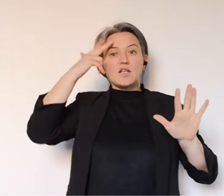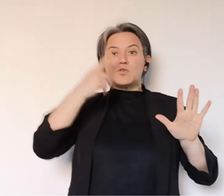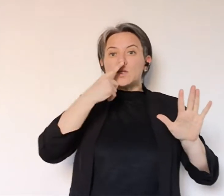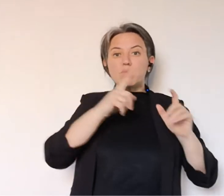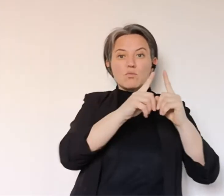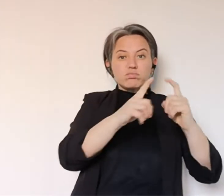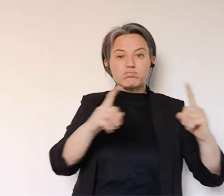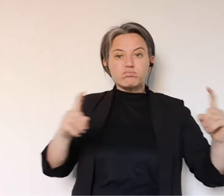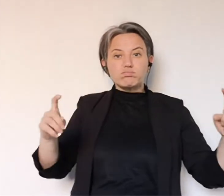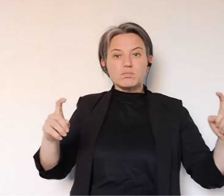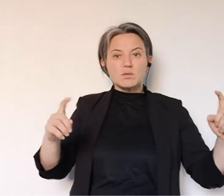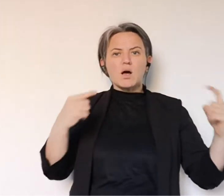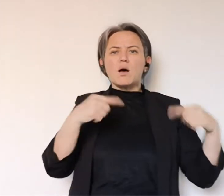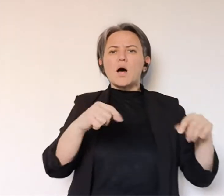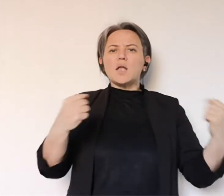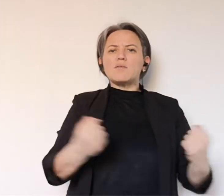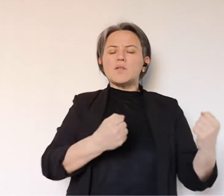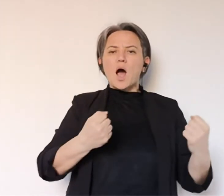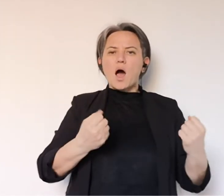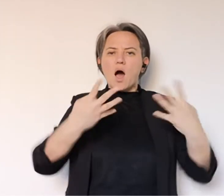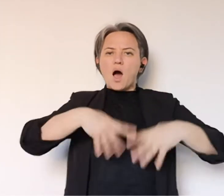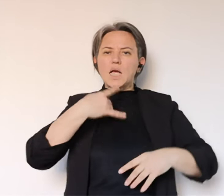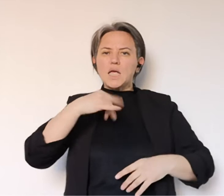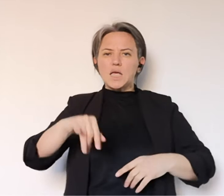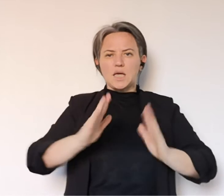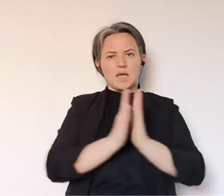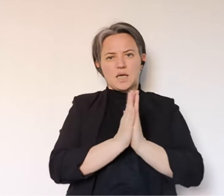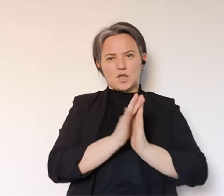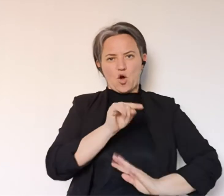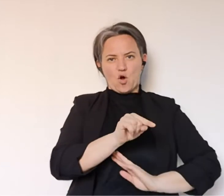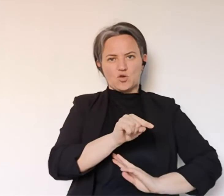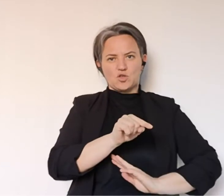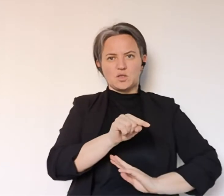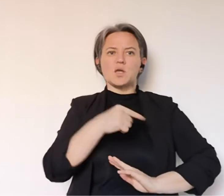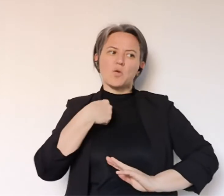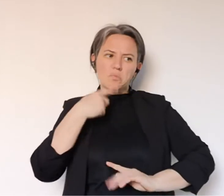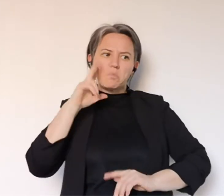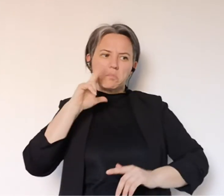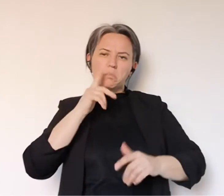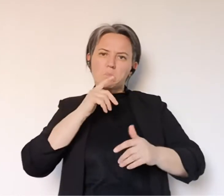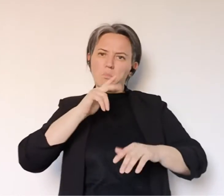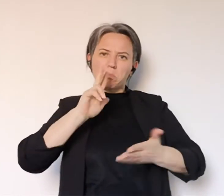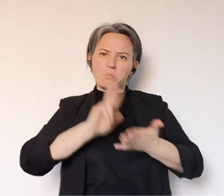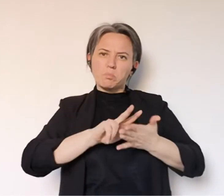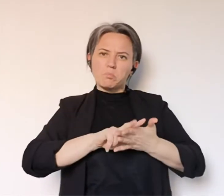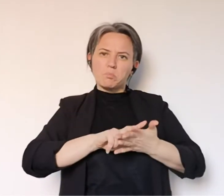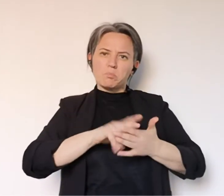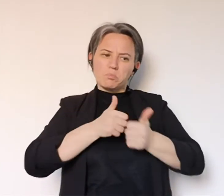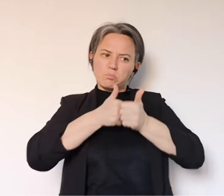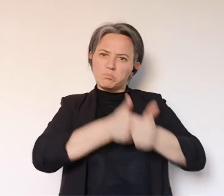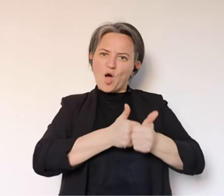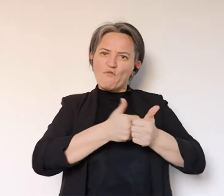sette confessioni religiose, grazie all'iniziativa della Diocesi che noi abbiamo